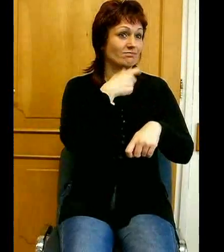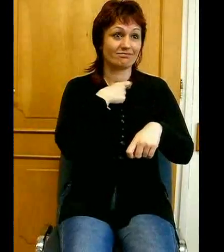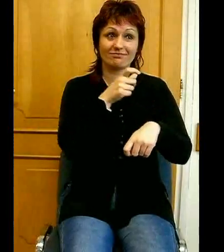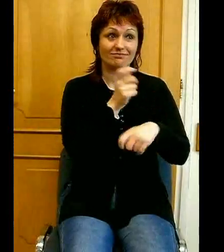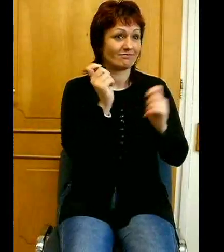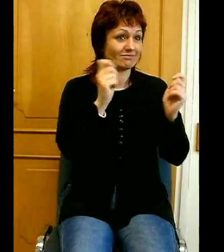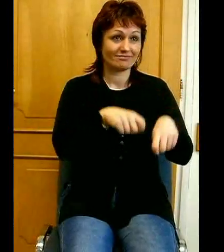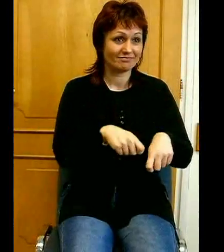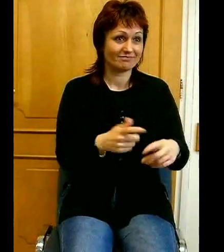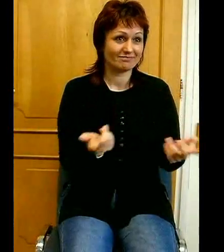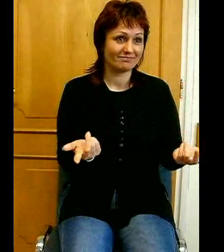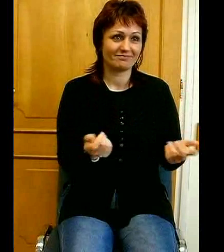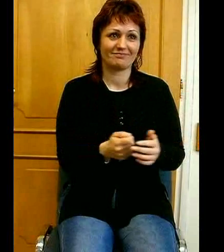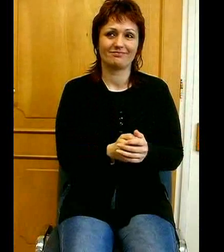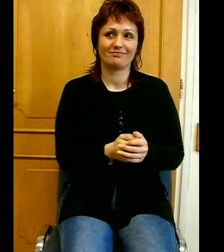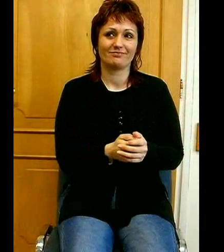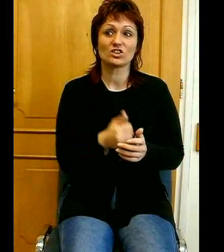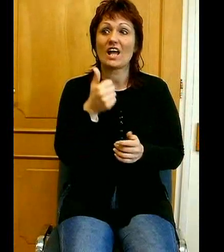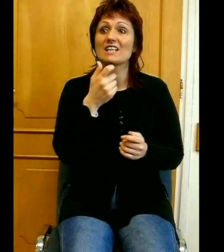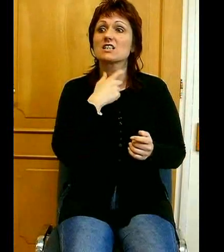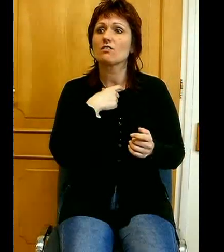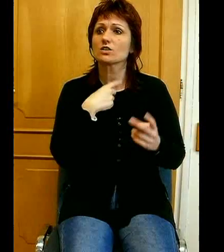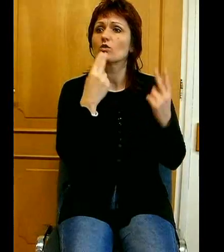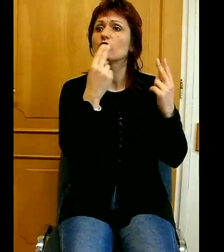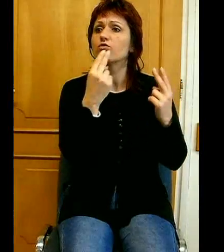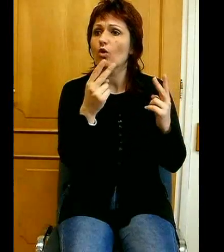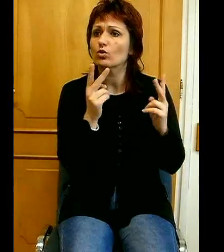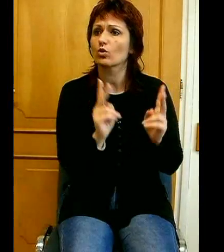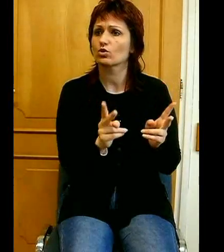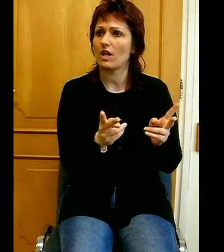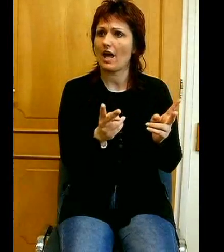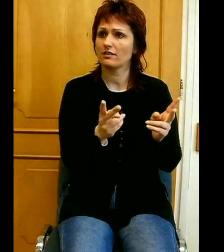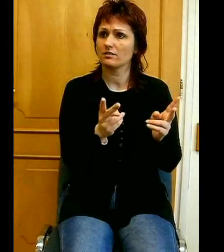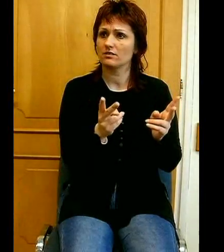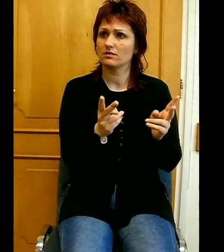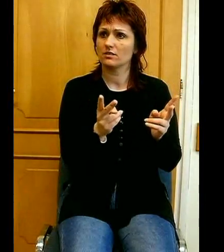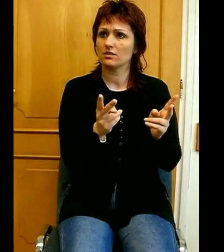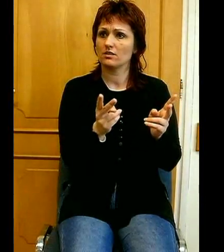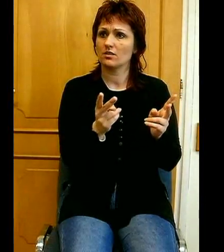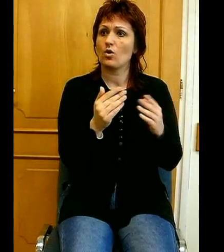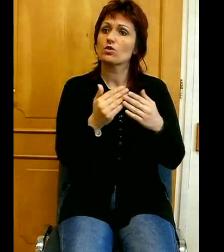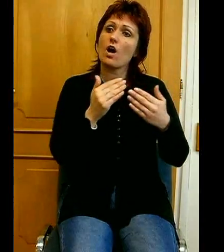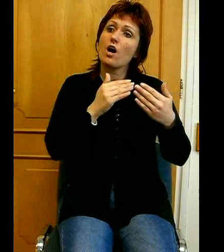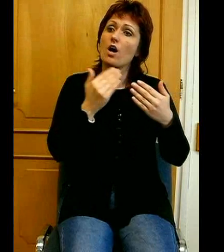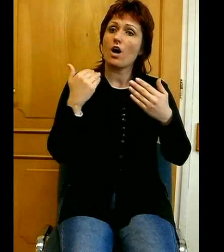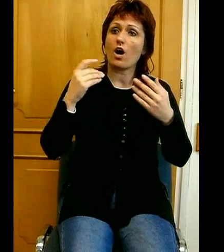fontos lehet adott esetben, ha az amögötti döntés Isten előtti felelősséggel,